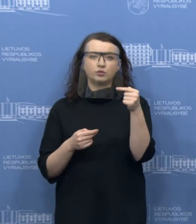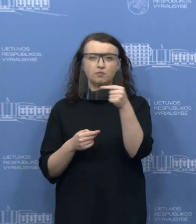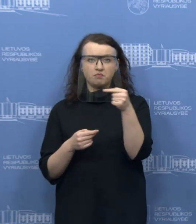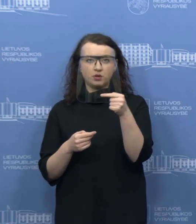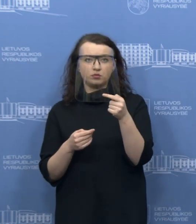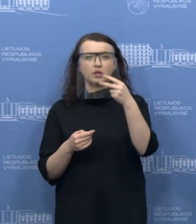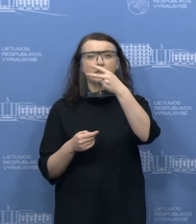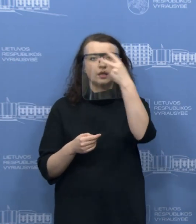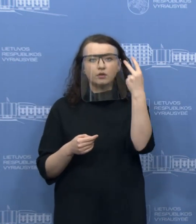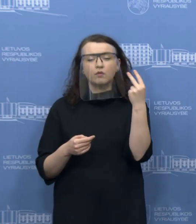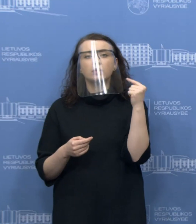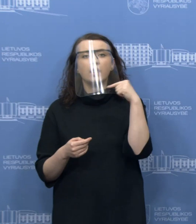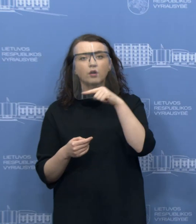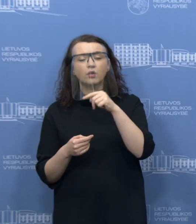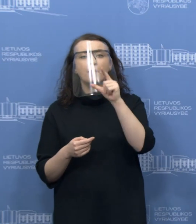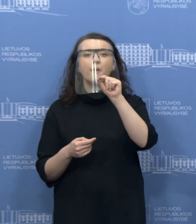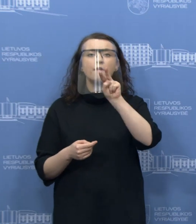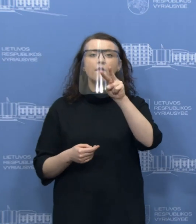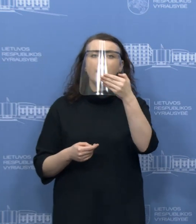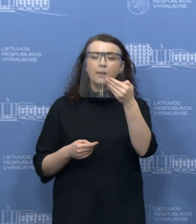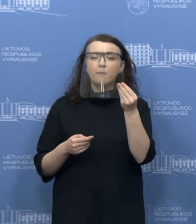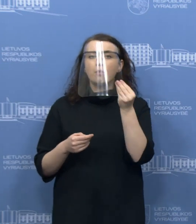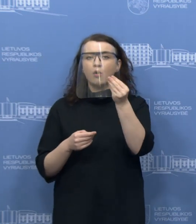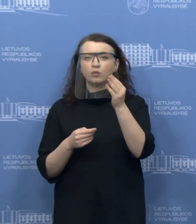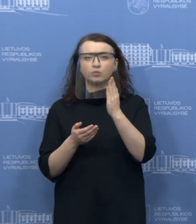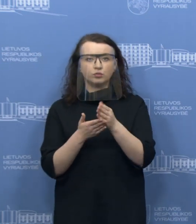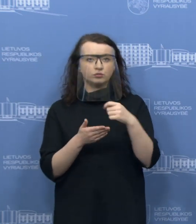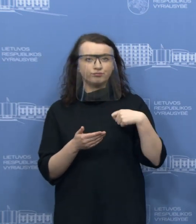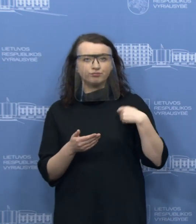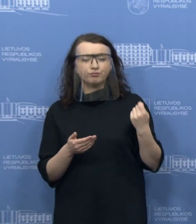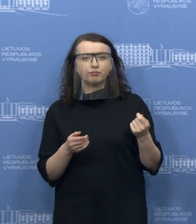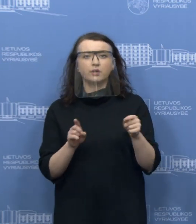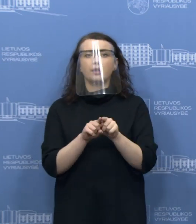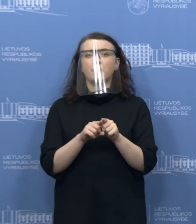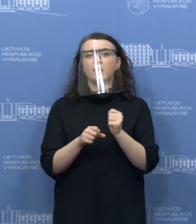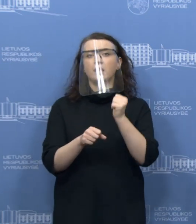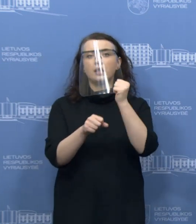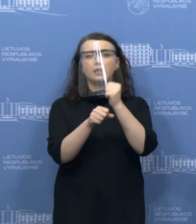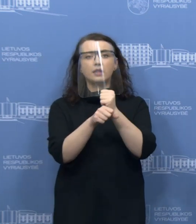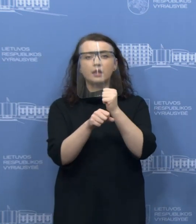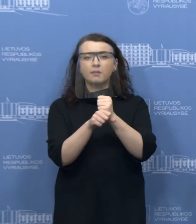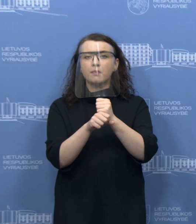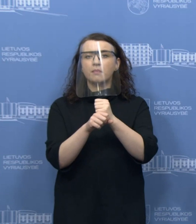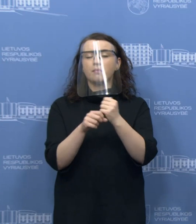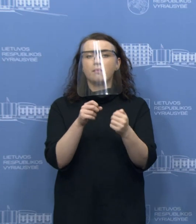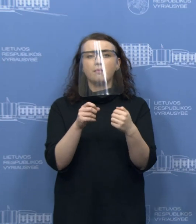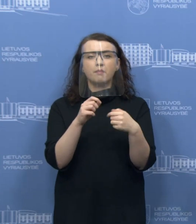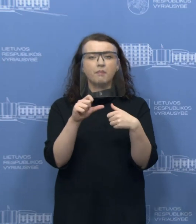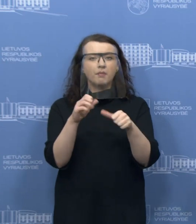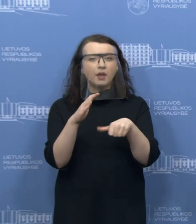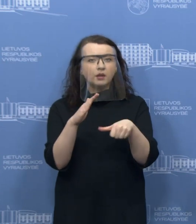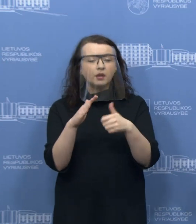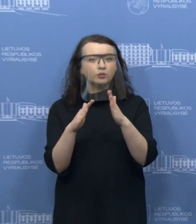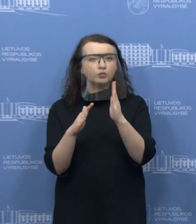poveikį tiek pajamų surinkimui, tiek iš auksnė darbo lygis. Tos neigiamas ekonomikos